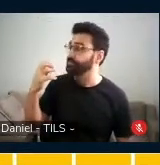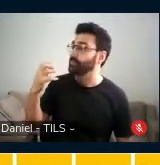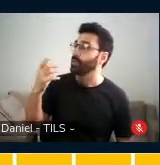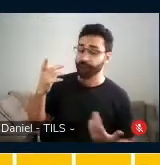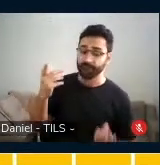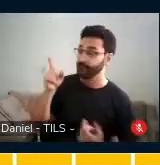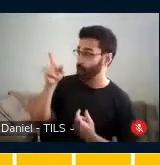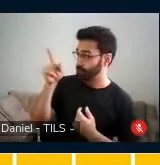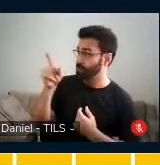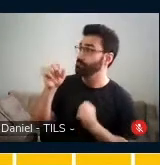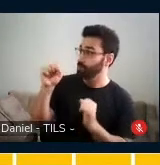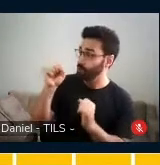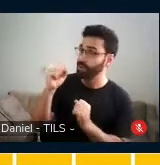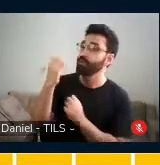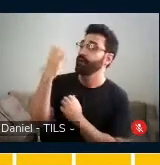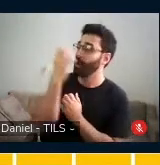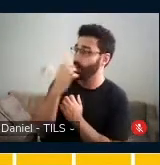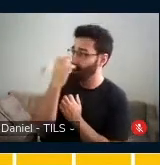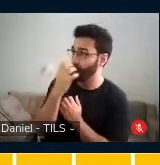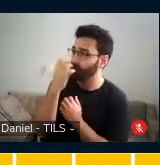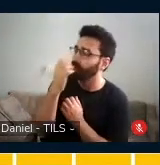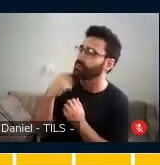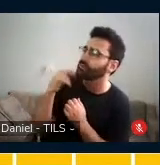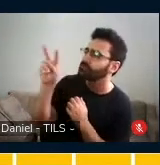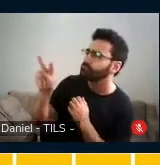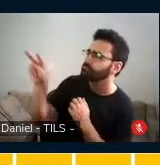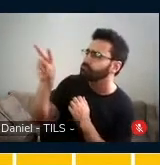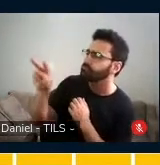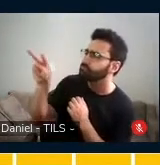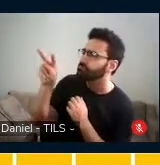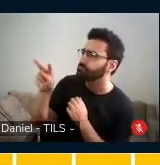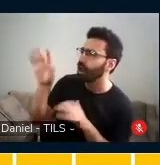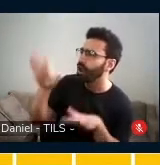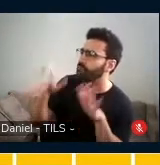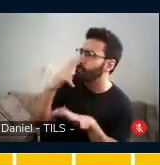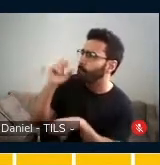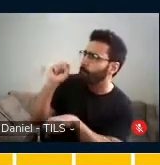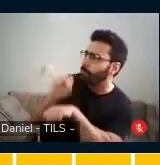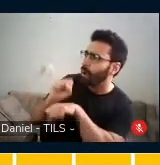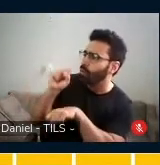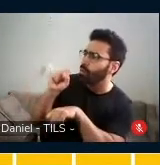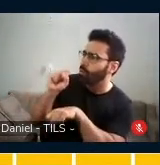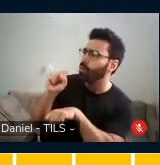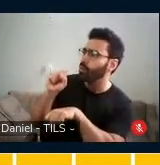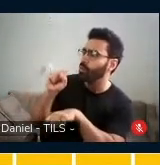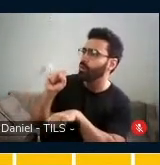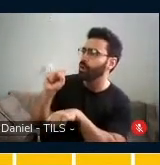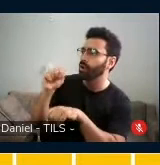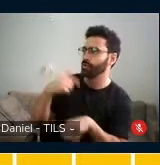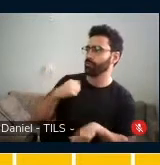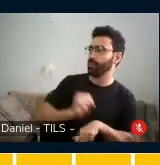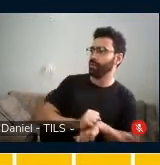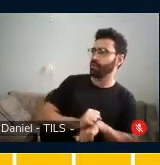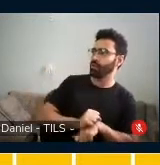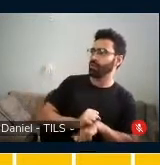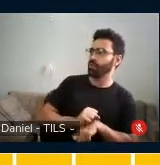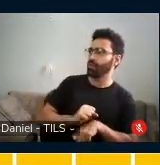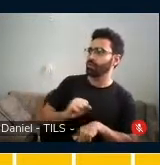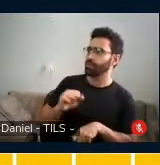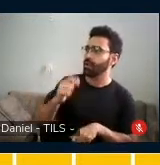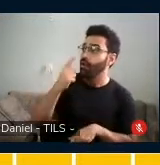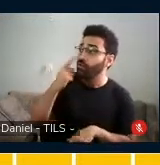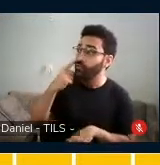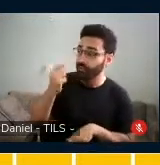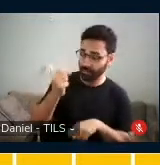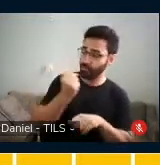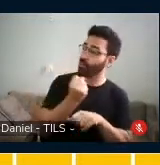você canta, eu vou observar a sua boca, porque eu vejo que alguma hora você para, e aí eu vou pegar e ver quantas vezes eu tenho